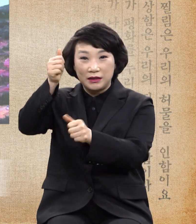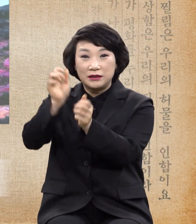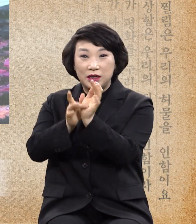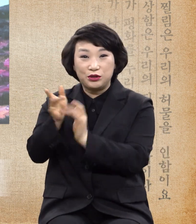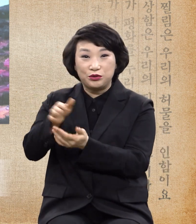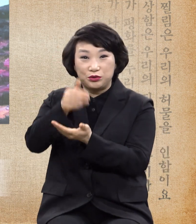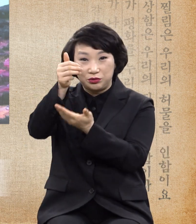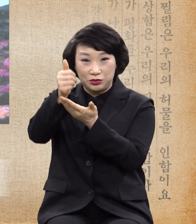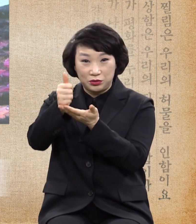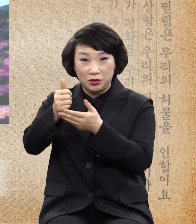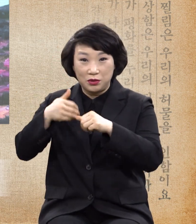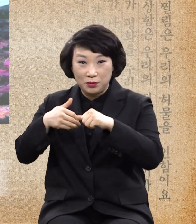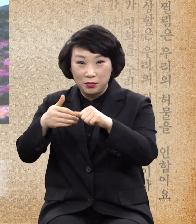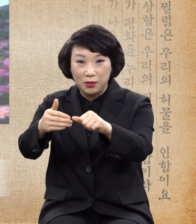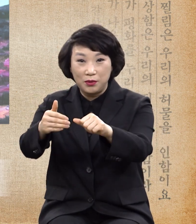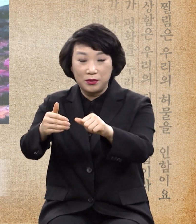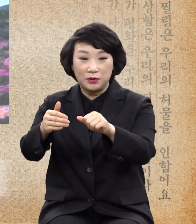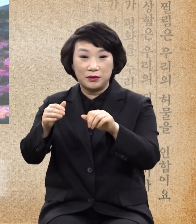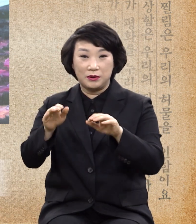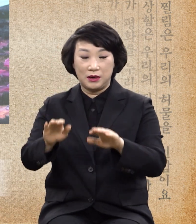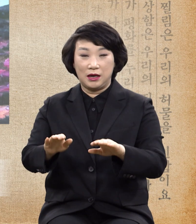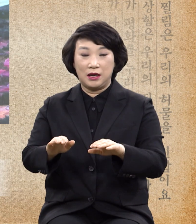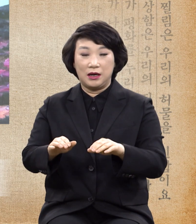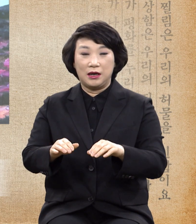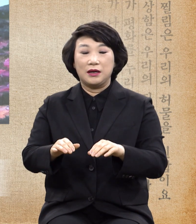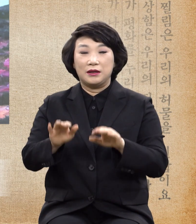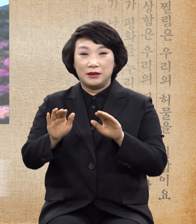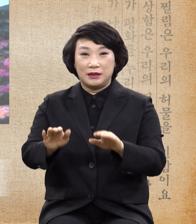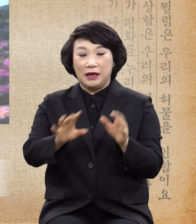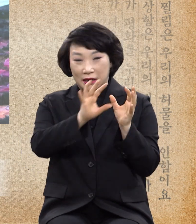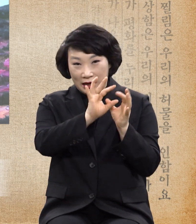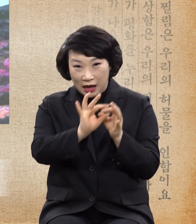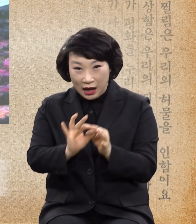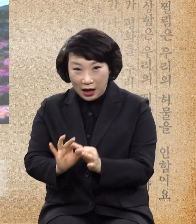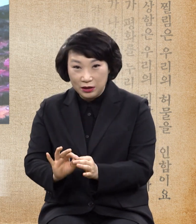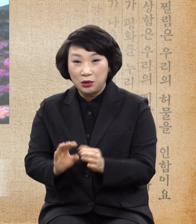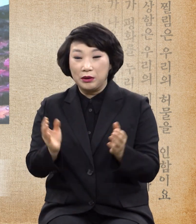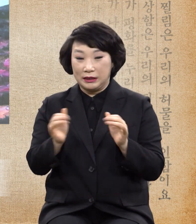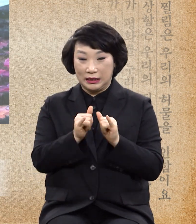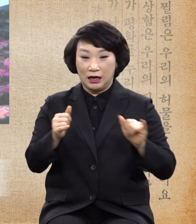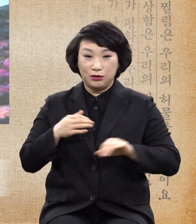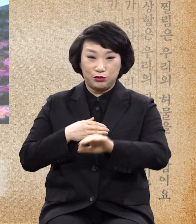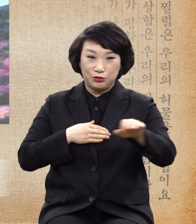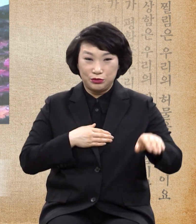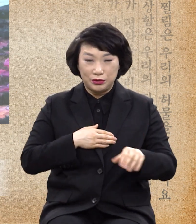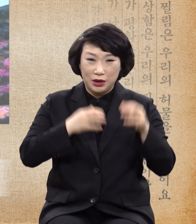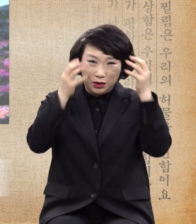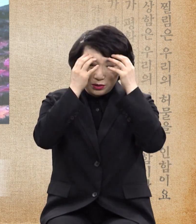보내셔서 종행무진 인간의 고통을 해결하고